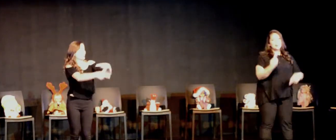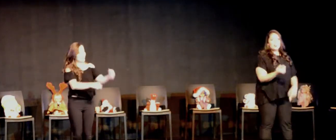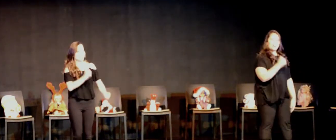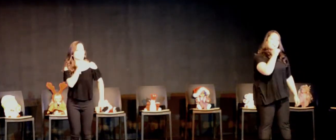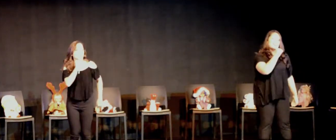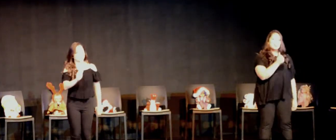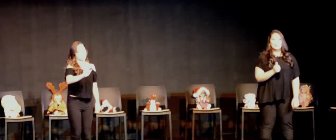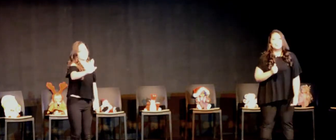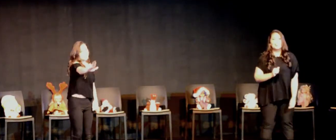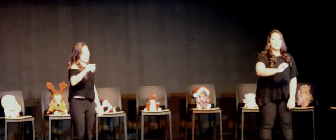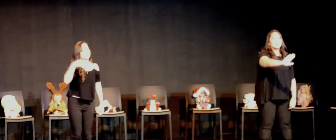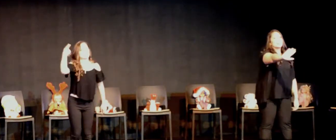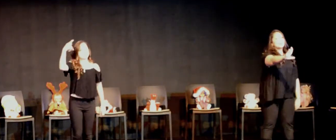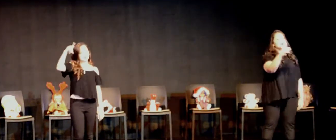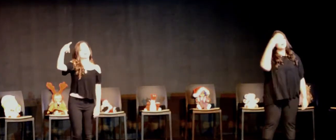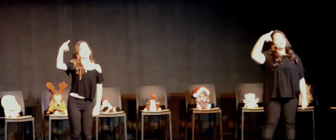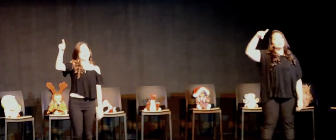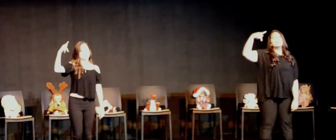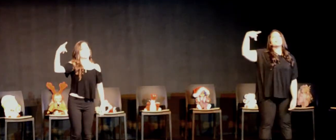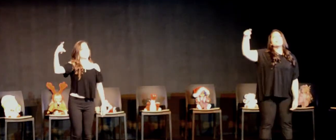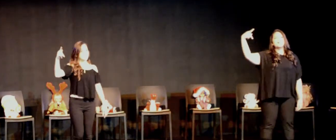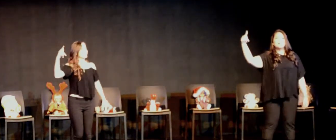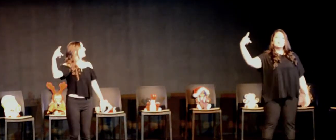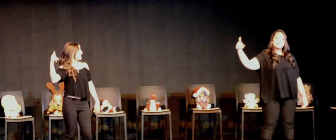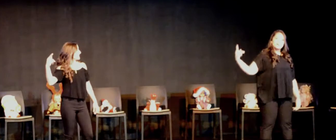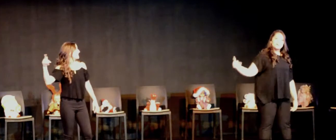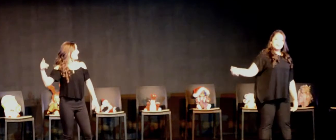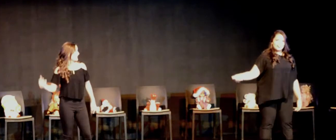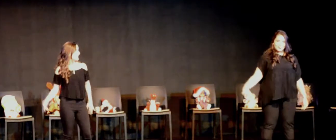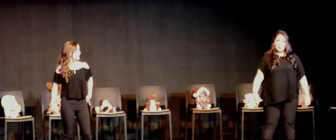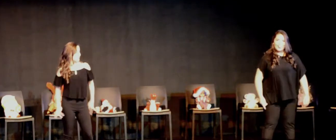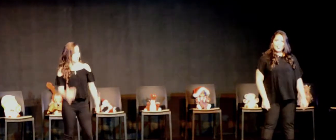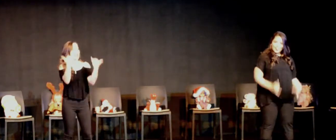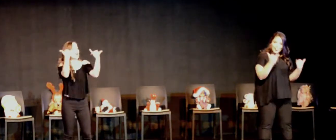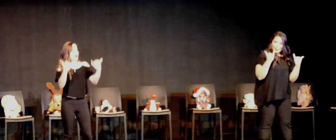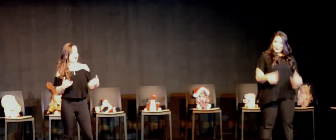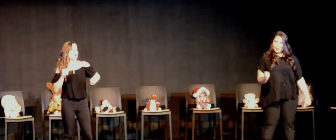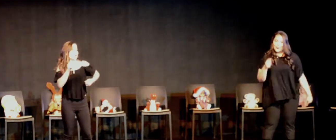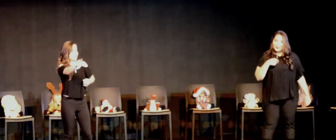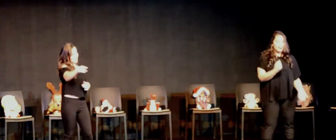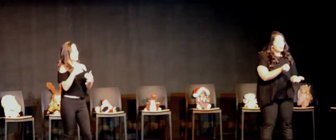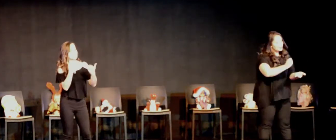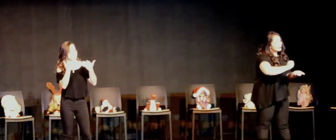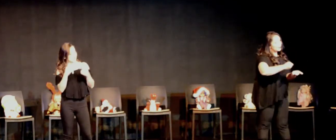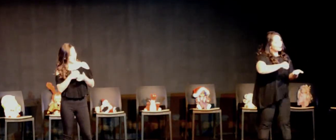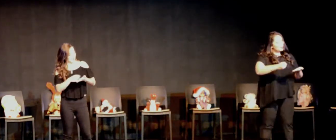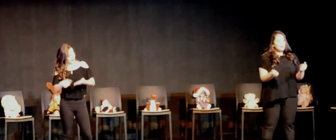Ni de tu filosofía Hoy te escribo